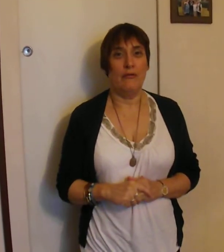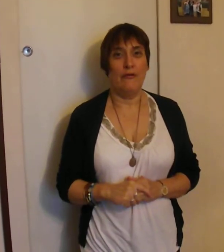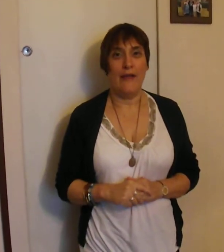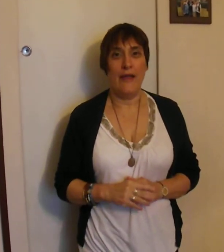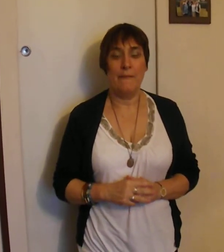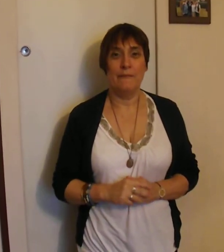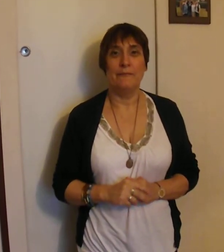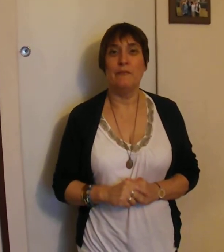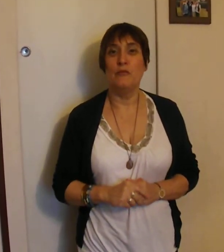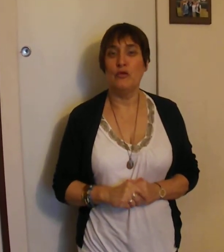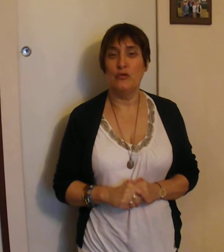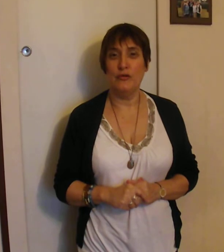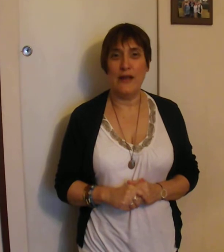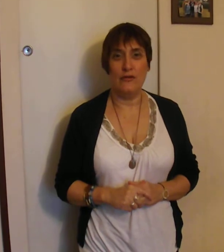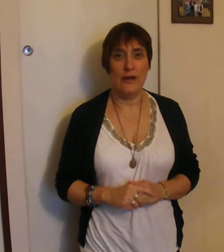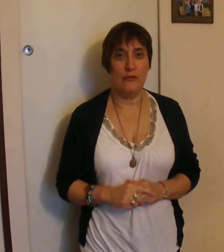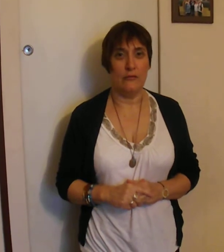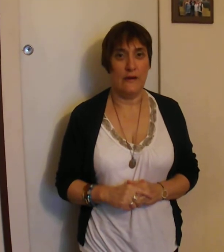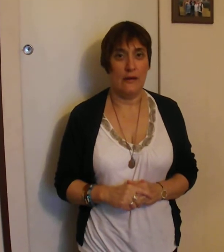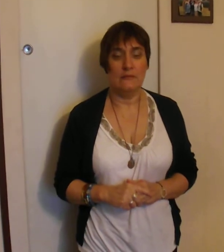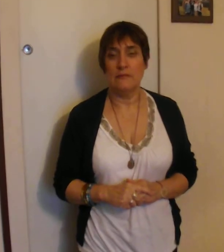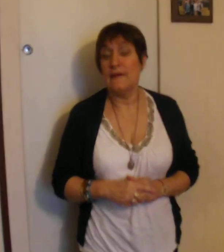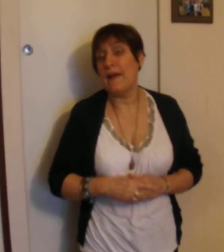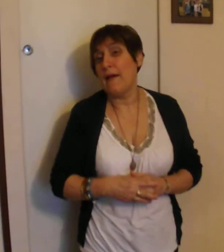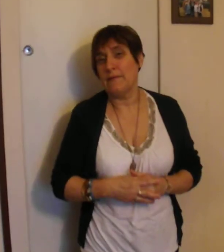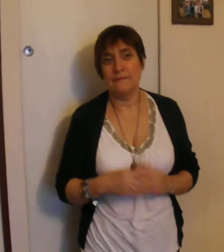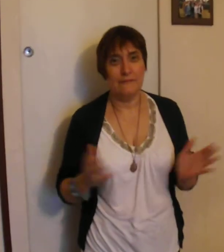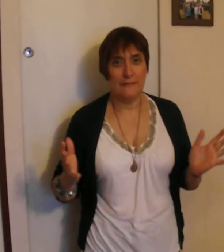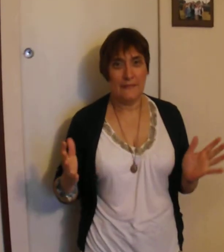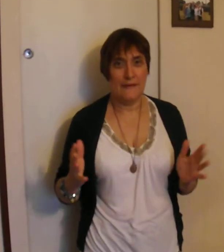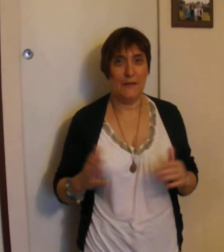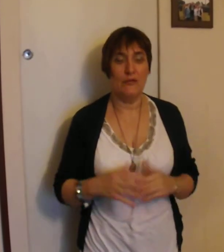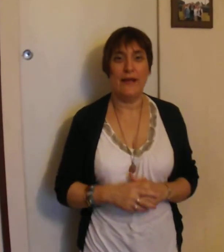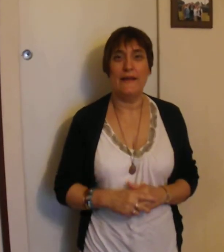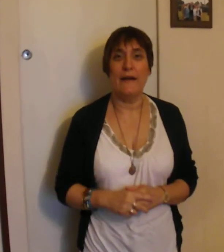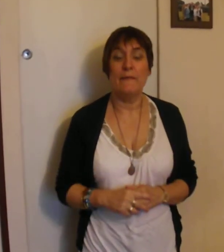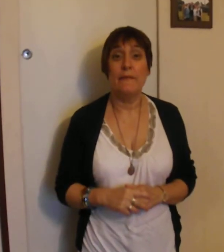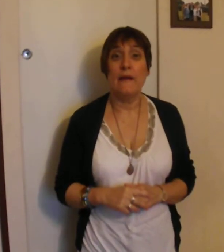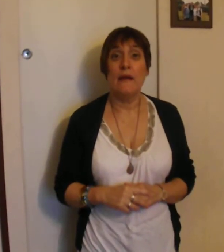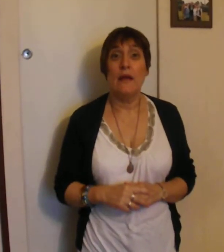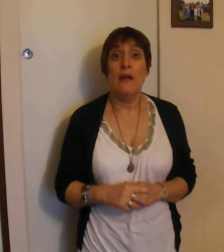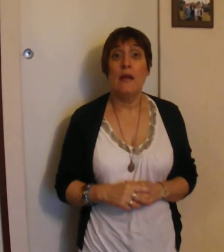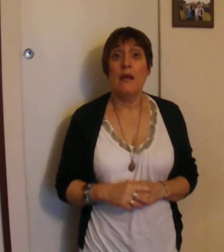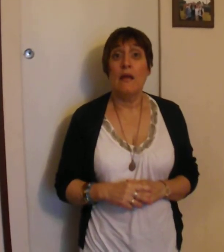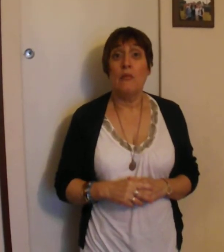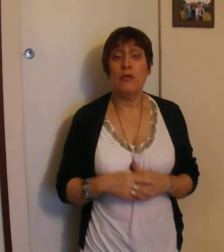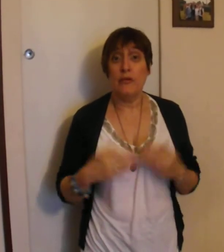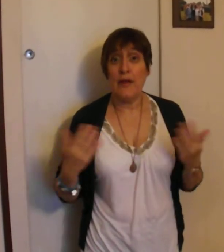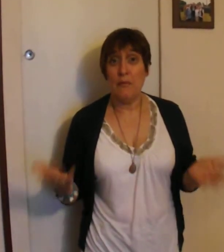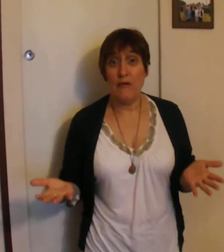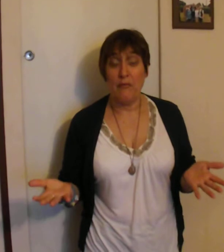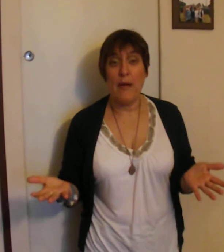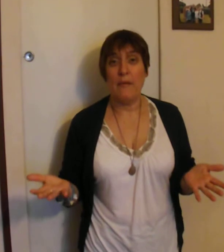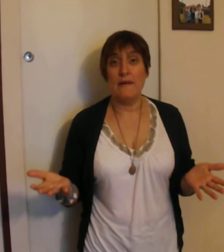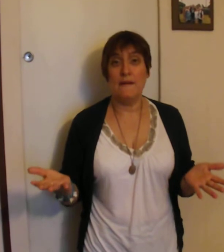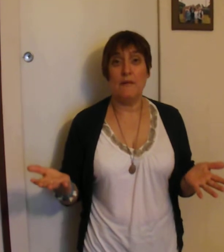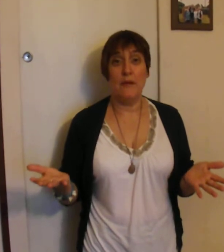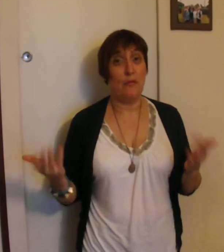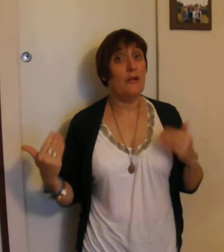fais beaucoup d'ateliers comptines. Ça, c'est mon dada. Pour ceux qui ne peuvent pas participer pour l